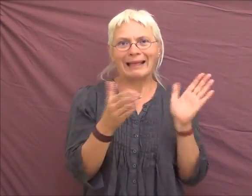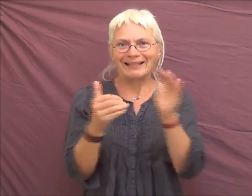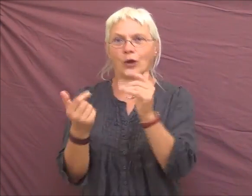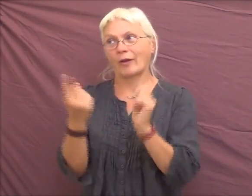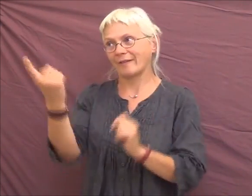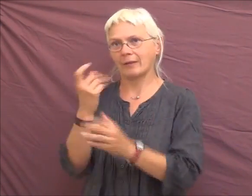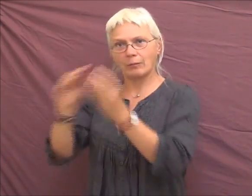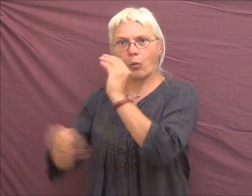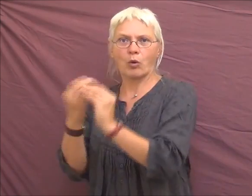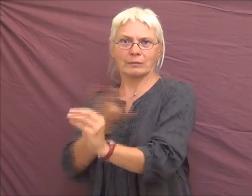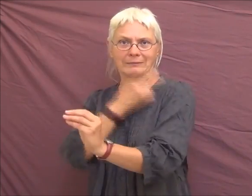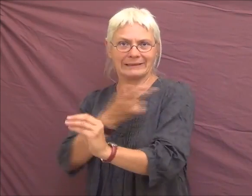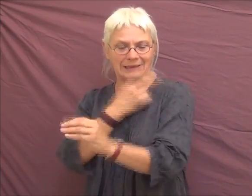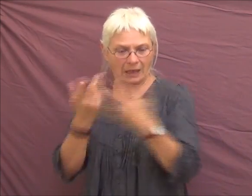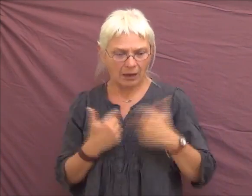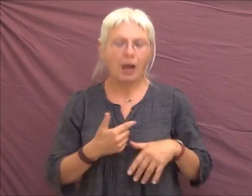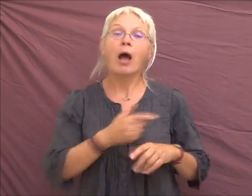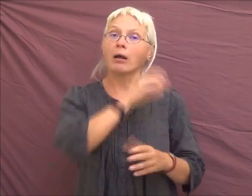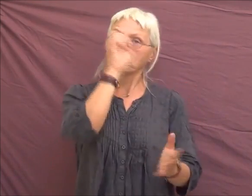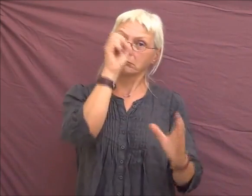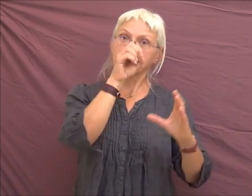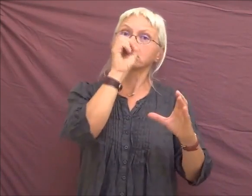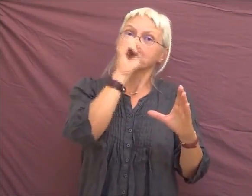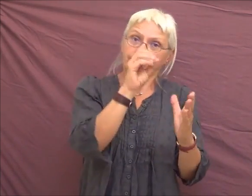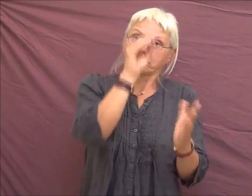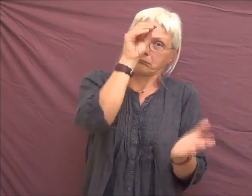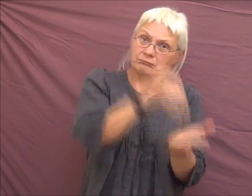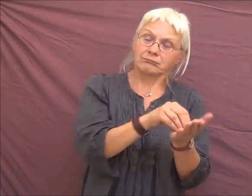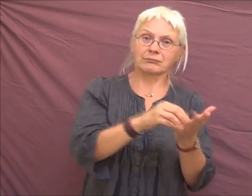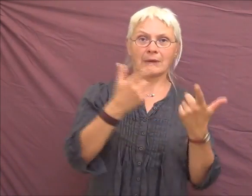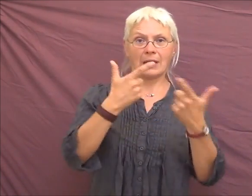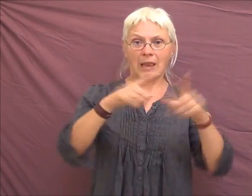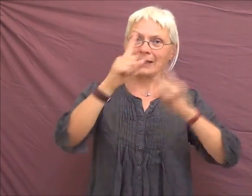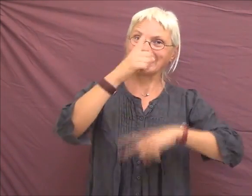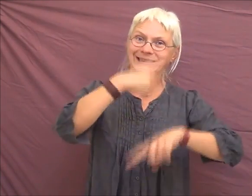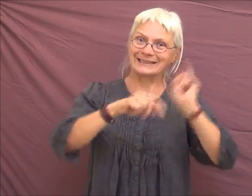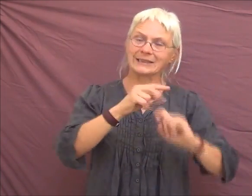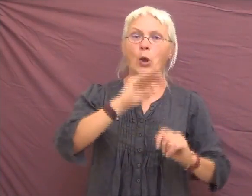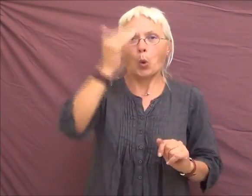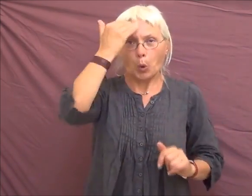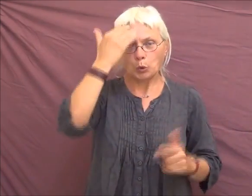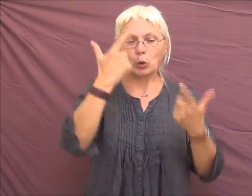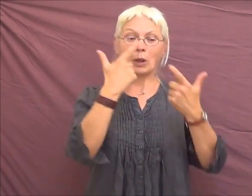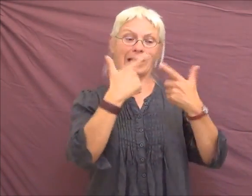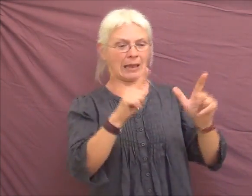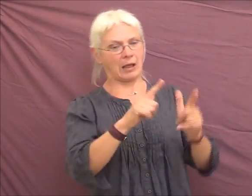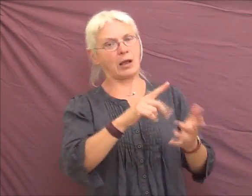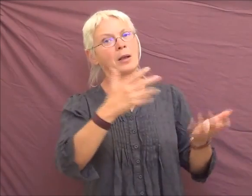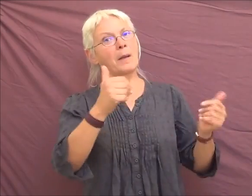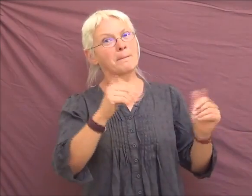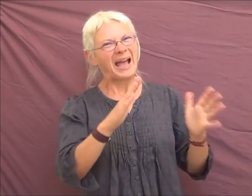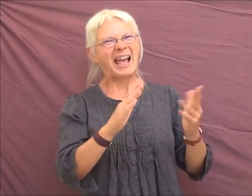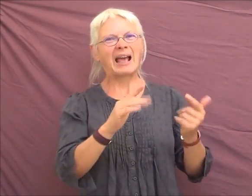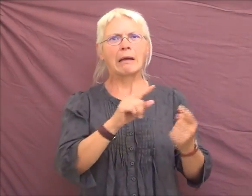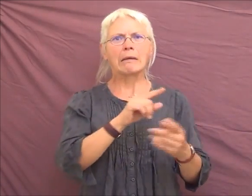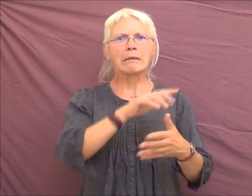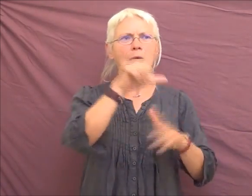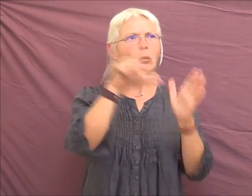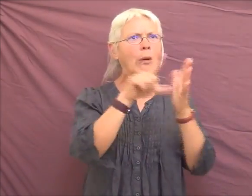sont médicales, la langue des signes est inclue, c'est vraiment connu comme une langue, mais malheureusement dans une loi sur le handicap,